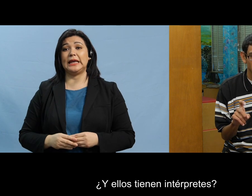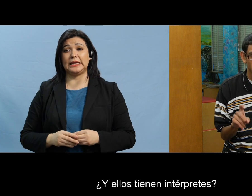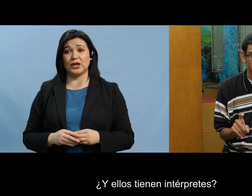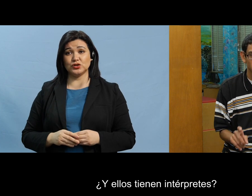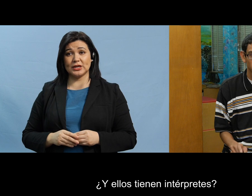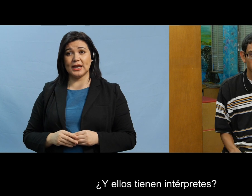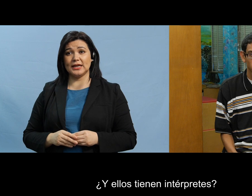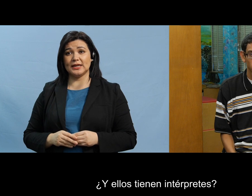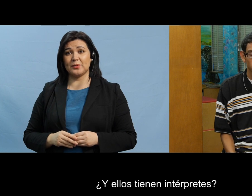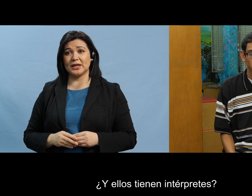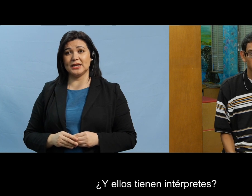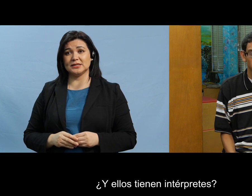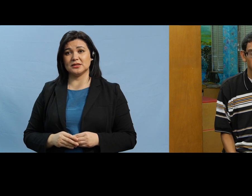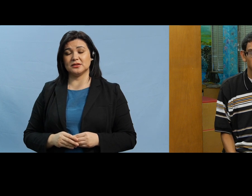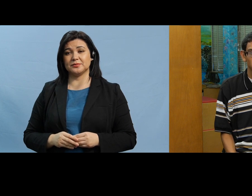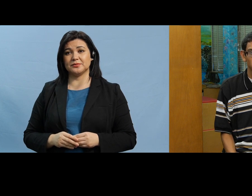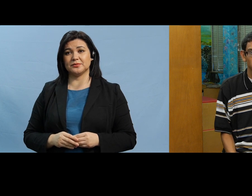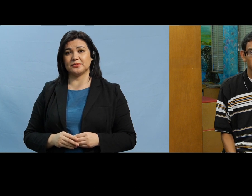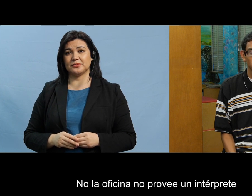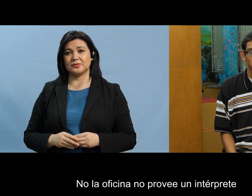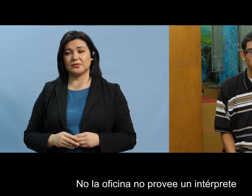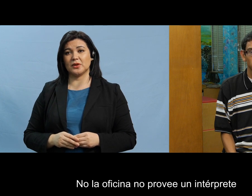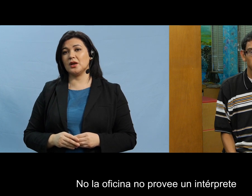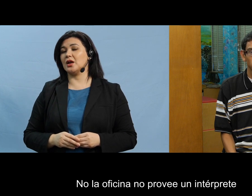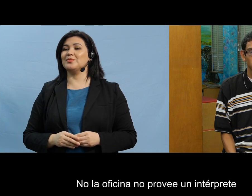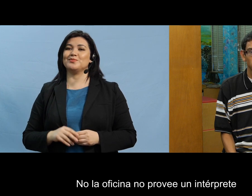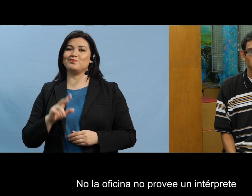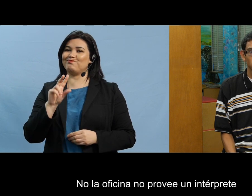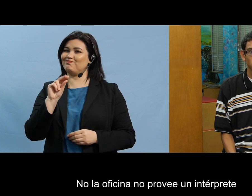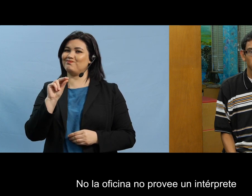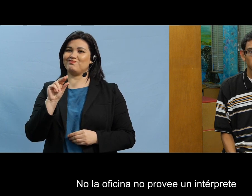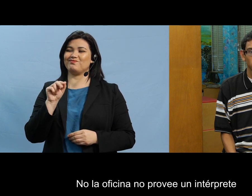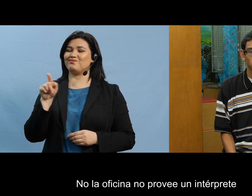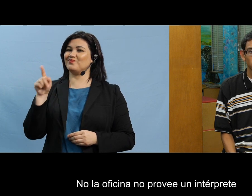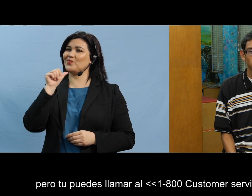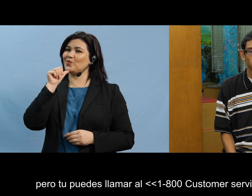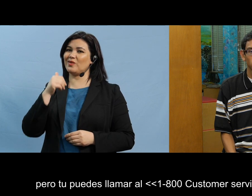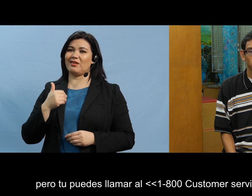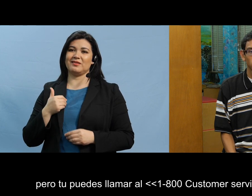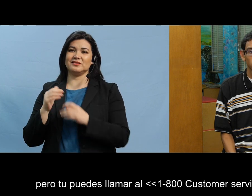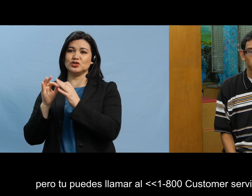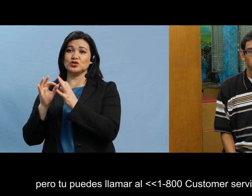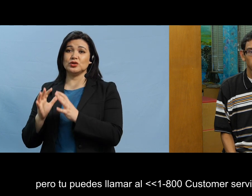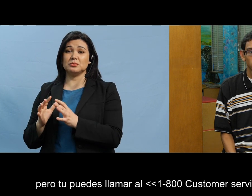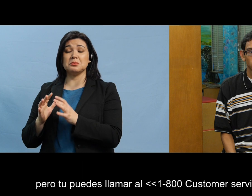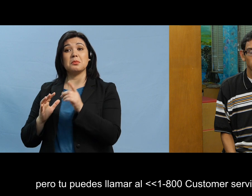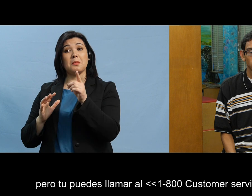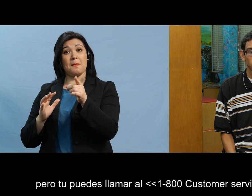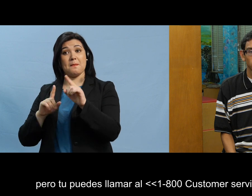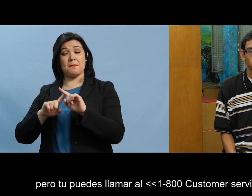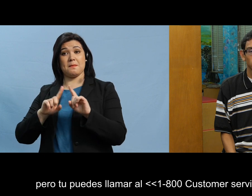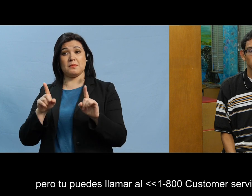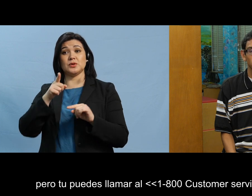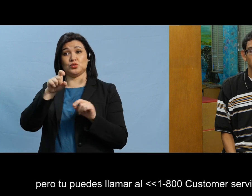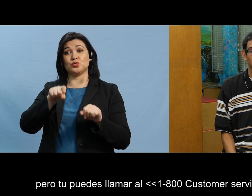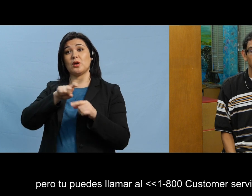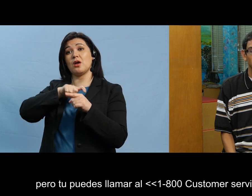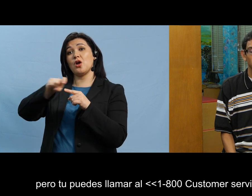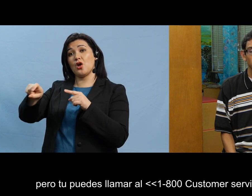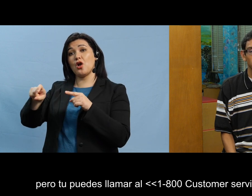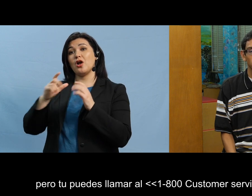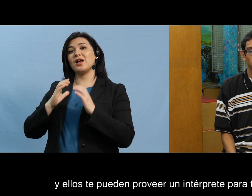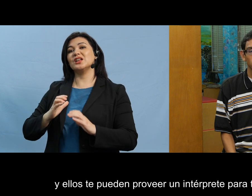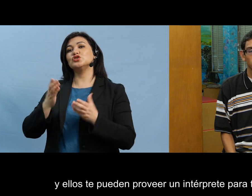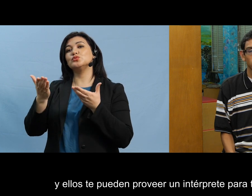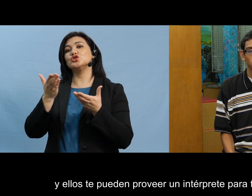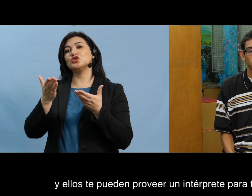y ellos tienen intérpretes no la oficina no provee un intérprete pero tú puedes llamar al 1-800 customer